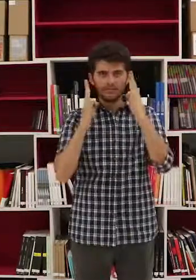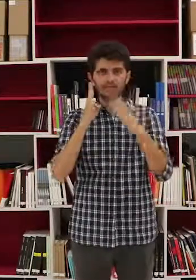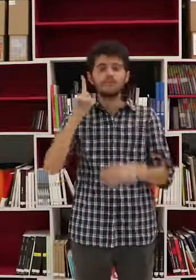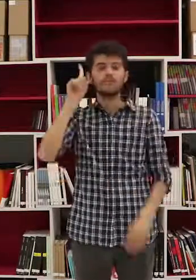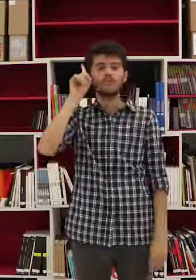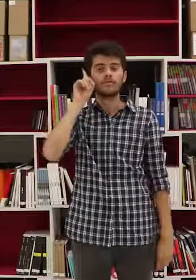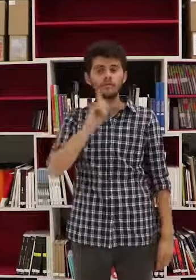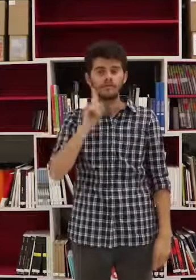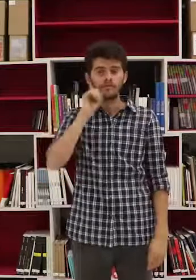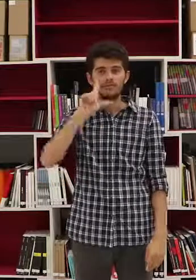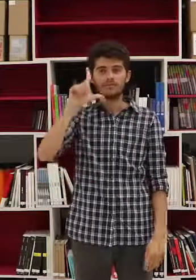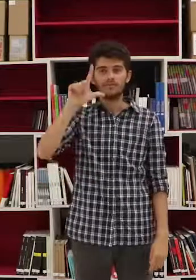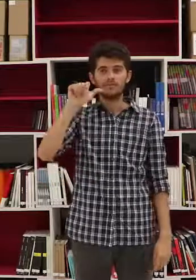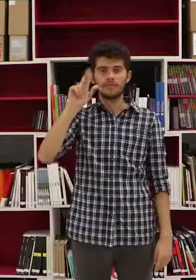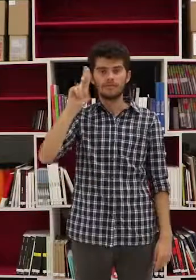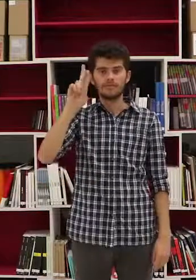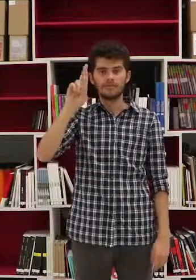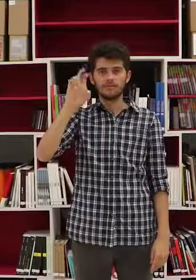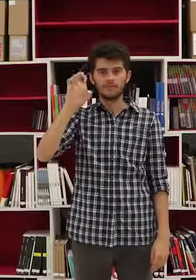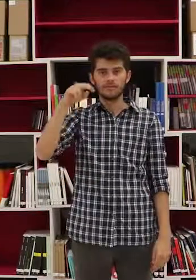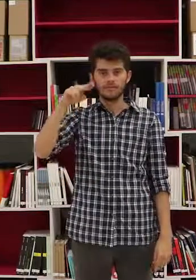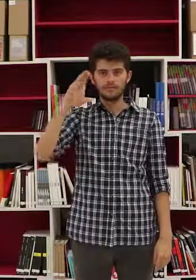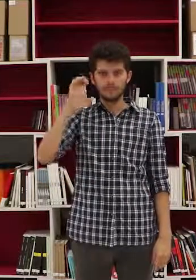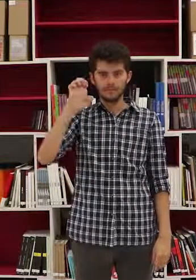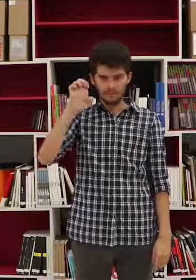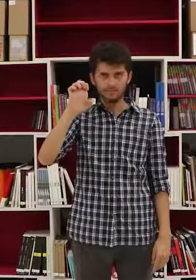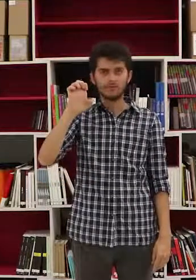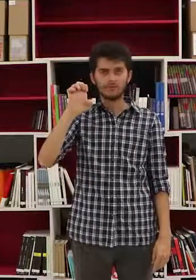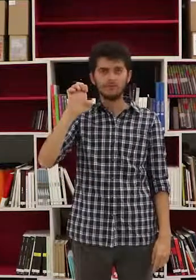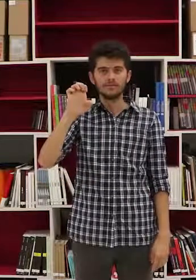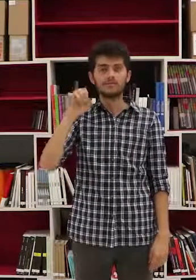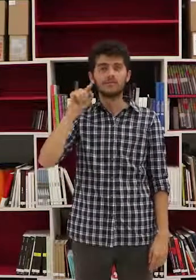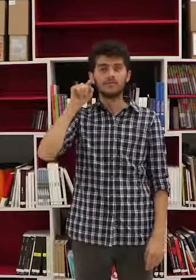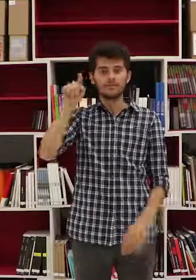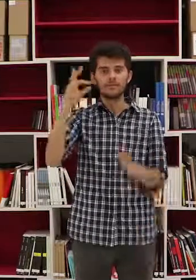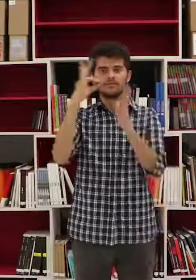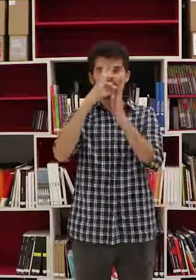Estética, el 31 de octubre a las 7 de la noche. ¡Gracias!